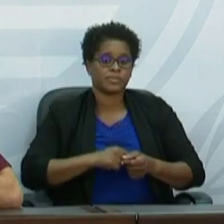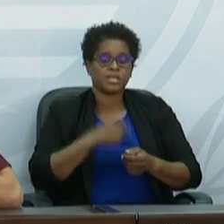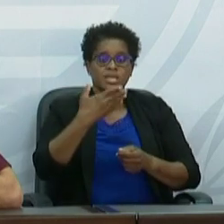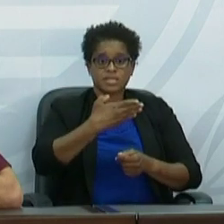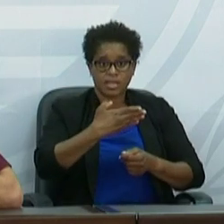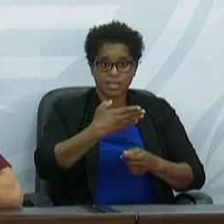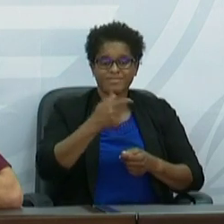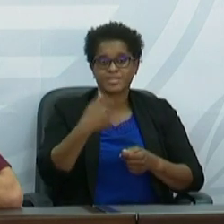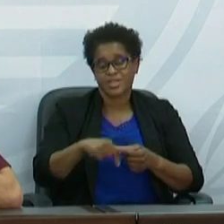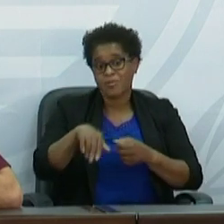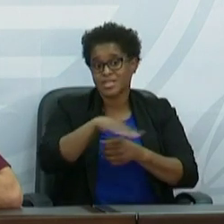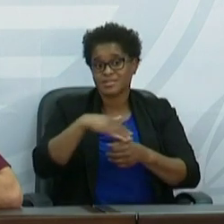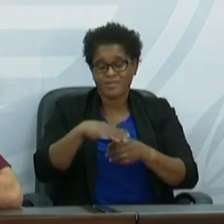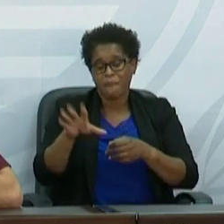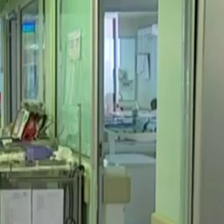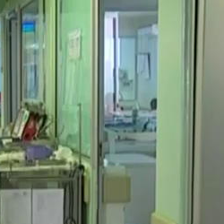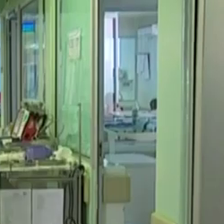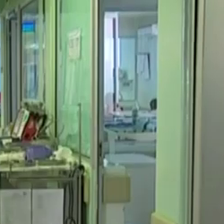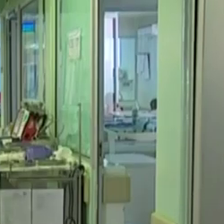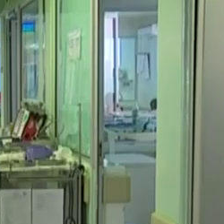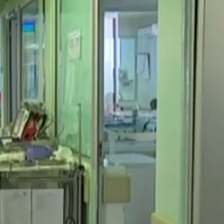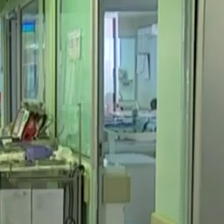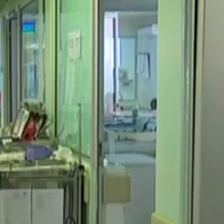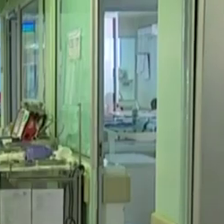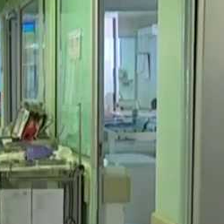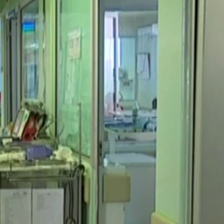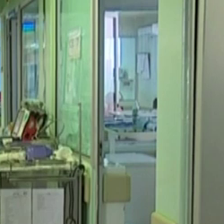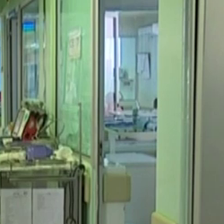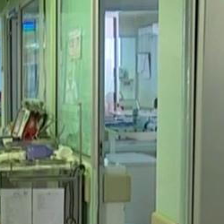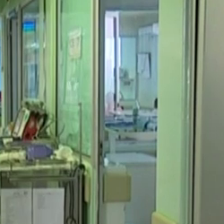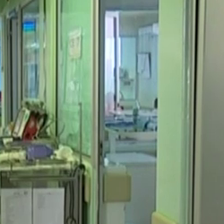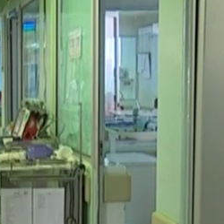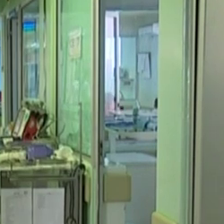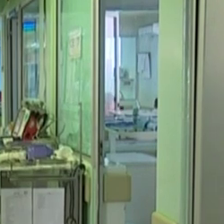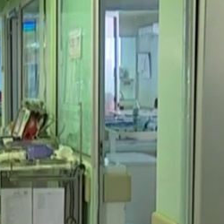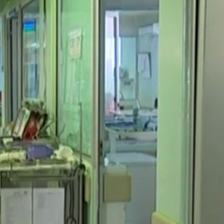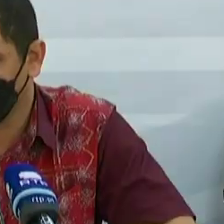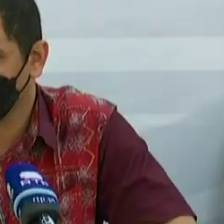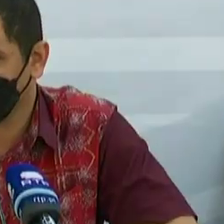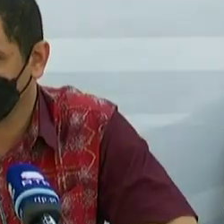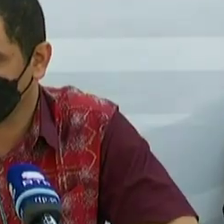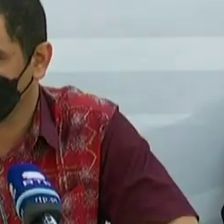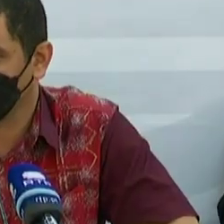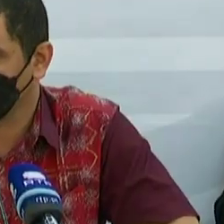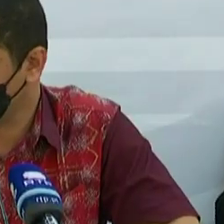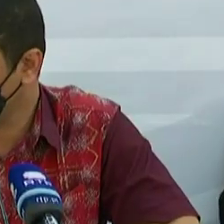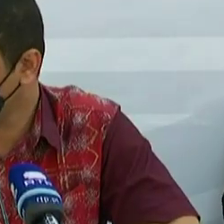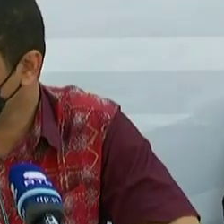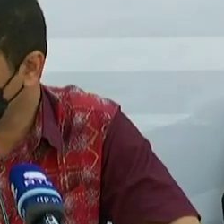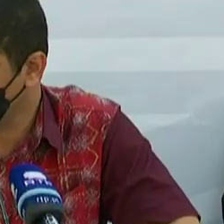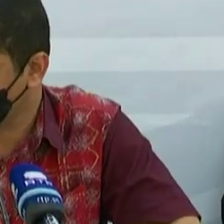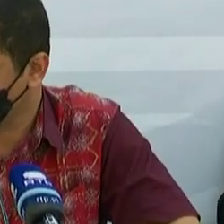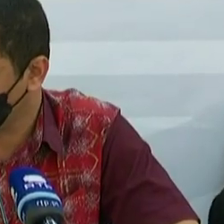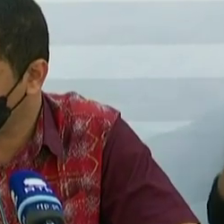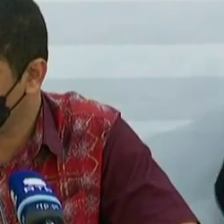sete estão numa situação mais grave. Em todo o país, são 11 os internados em estado grave. Apesar dos números, o